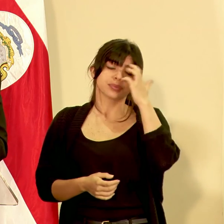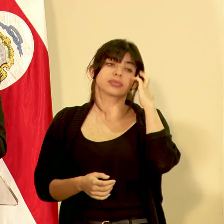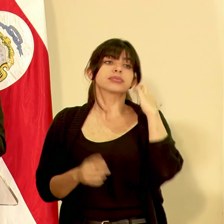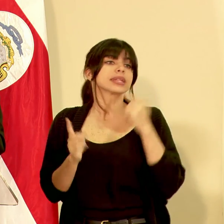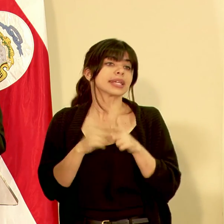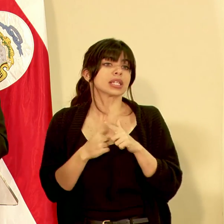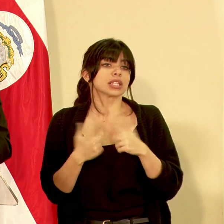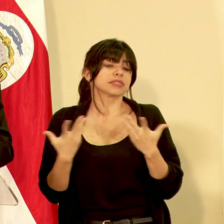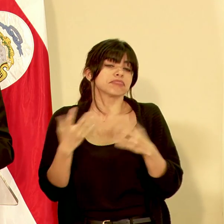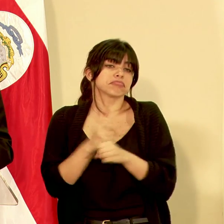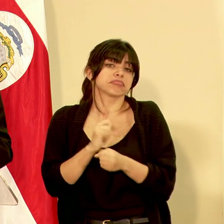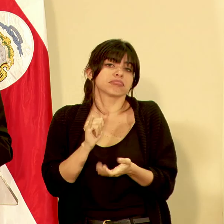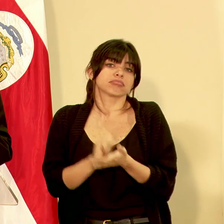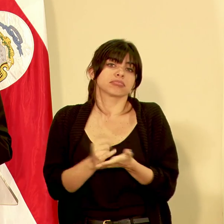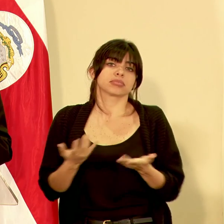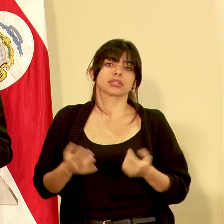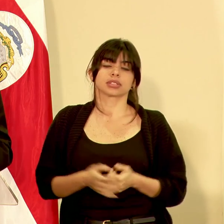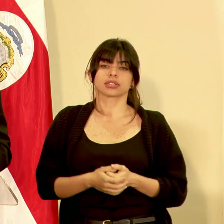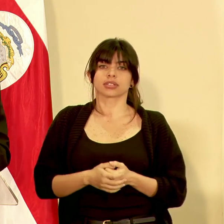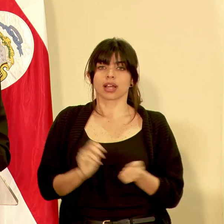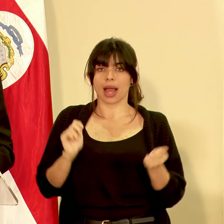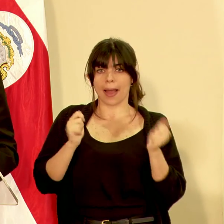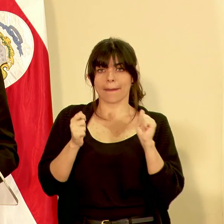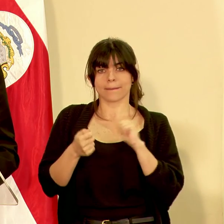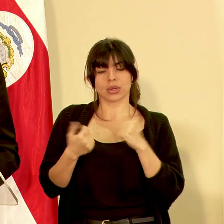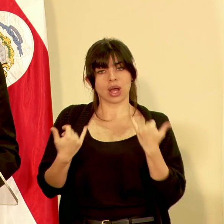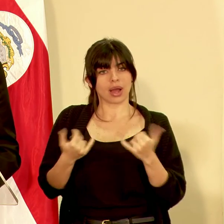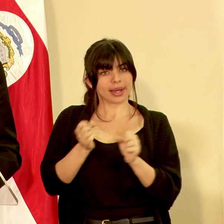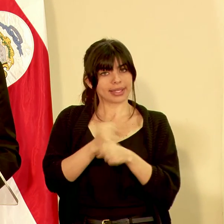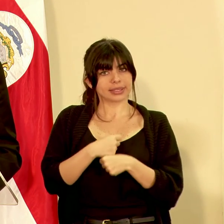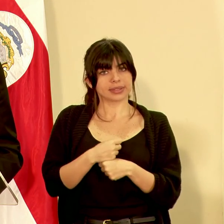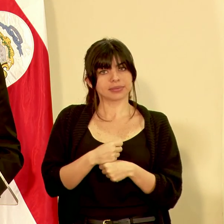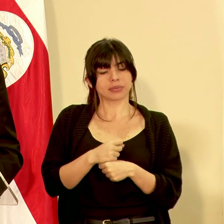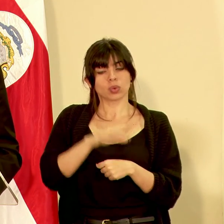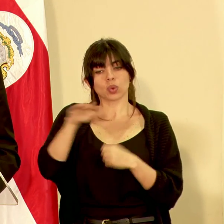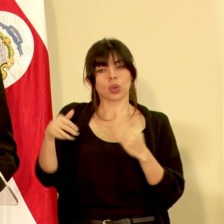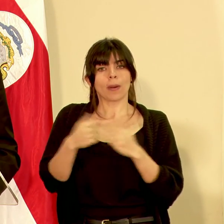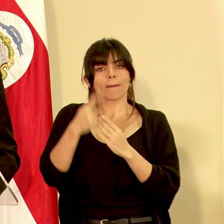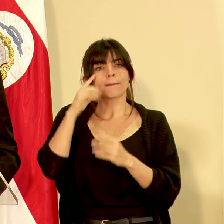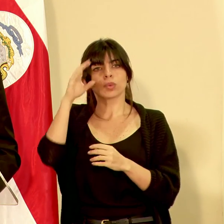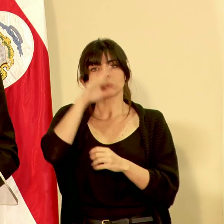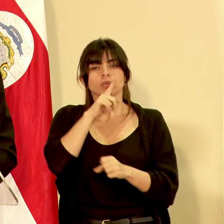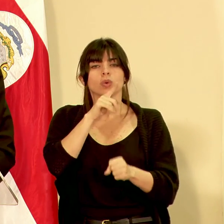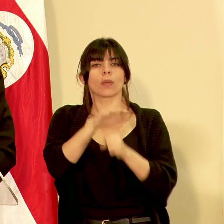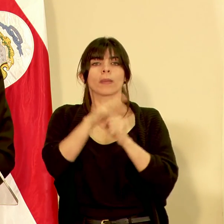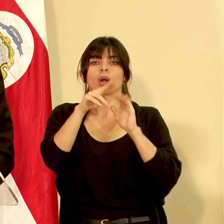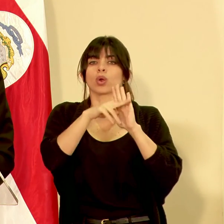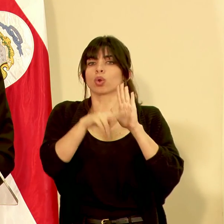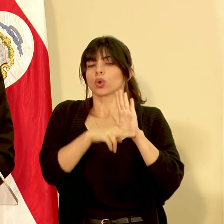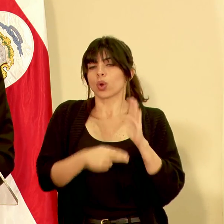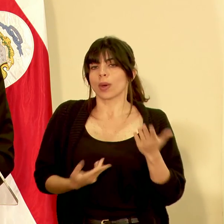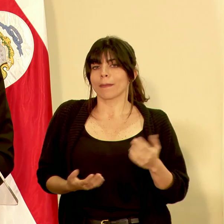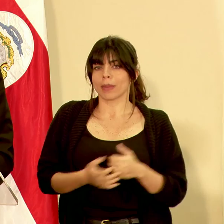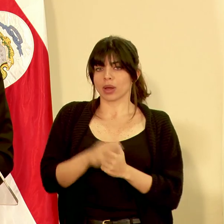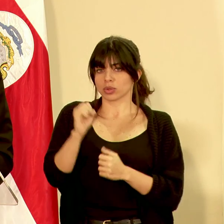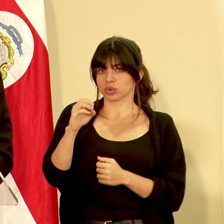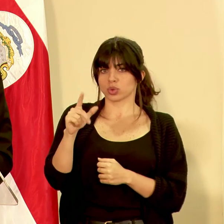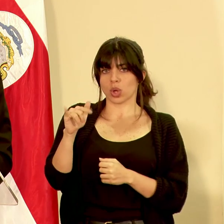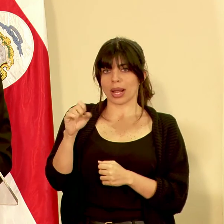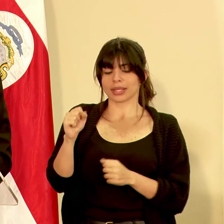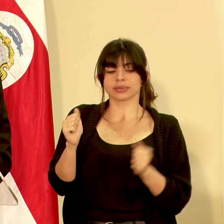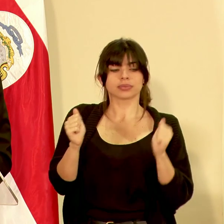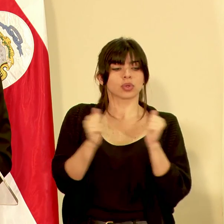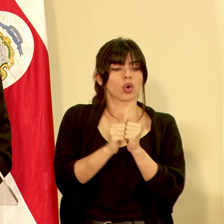básicamente eso es los cambios que se están realizando esto en cumplimiento de la normativa de solas en